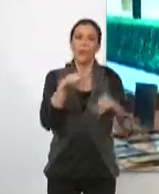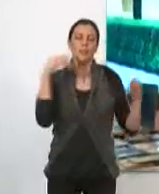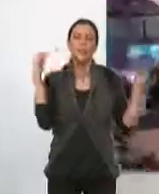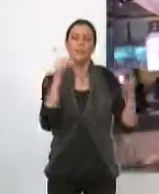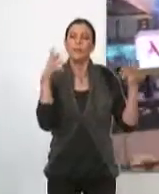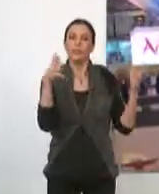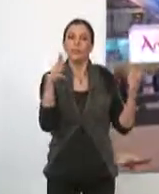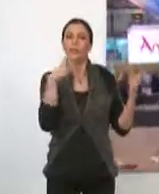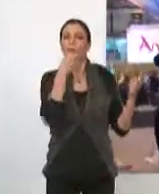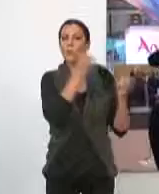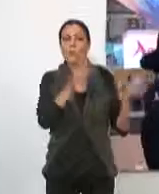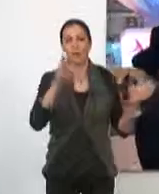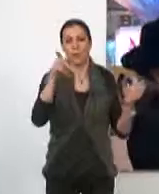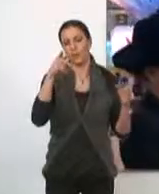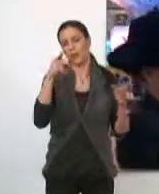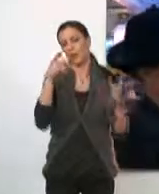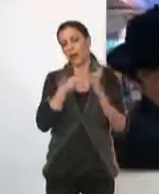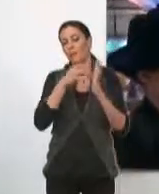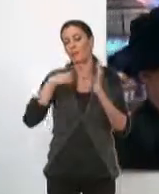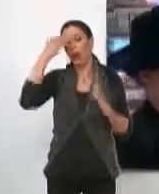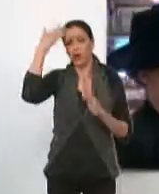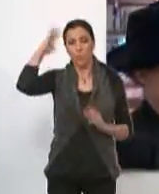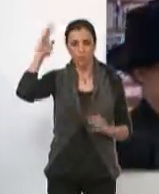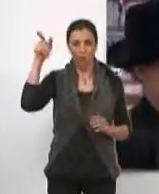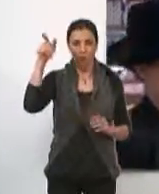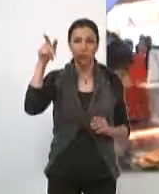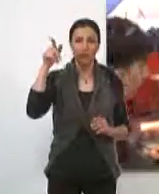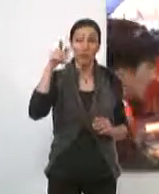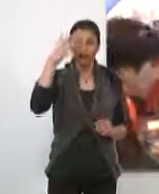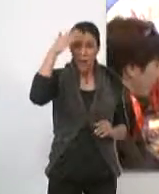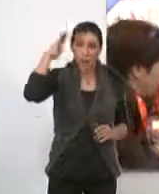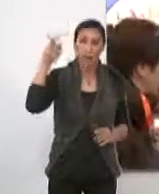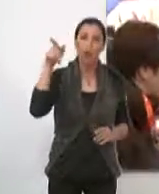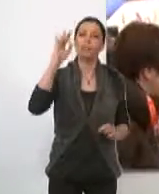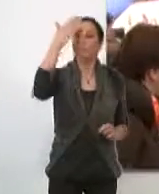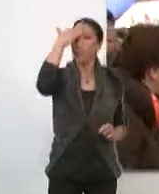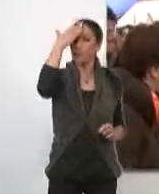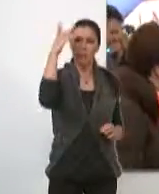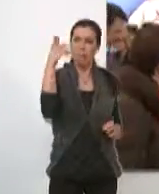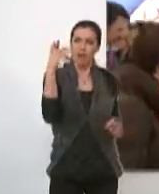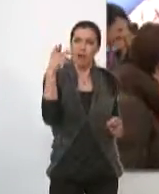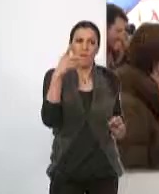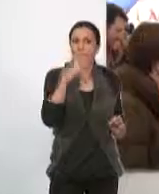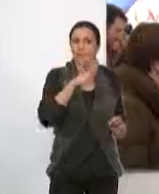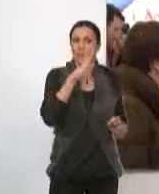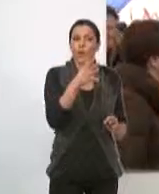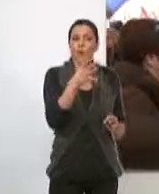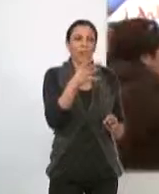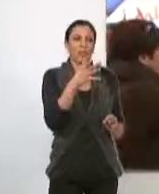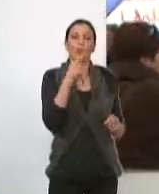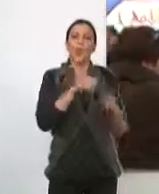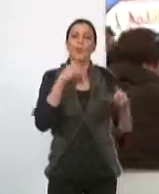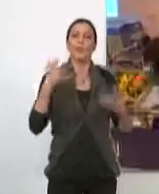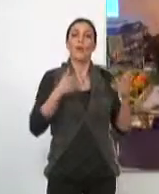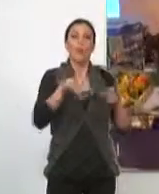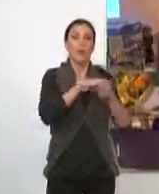declamará las bondades de la alpojarra. La comarca alpojarreña es el principal leitmotiv de